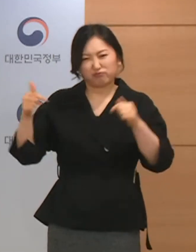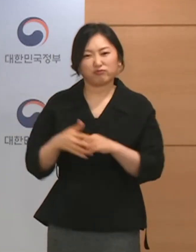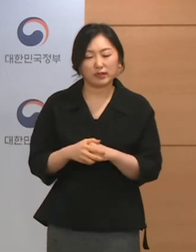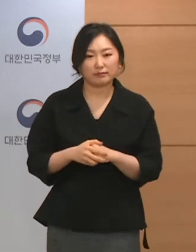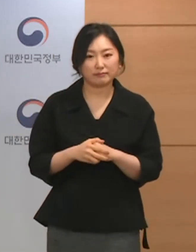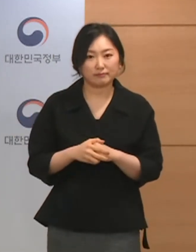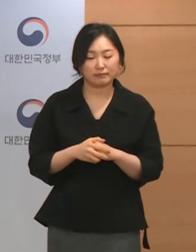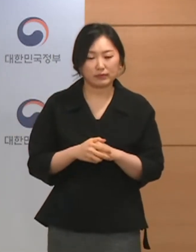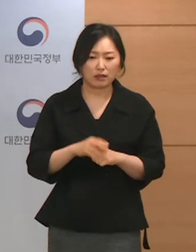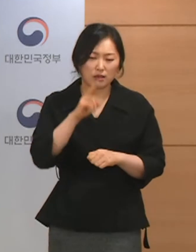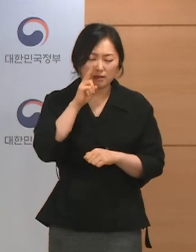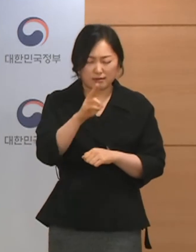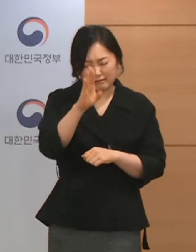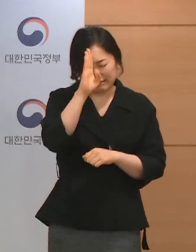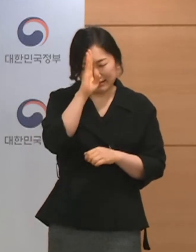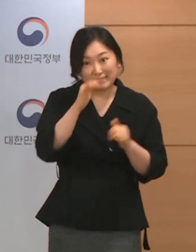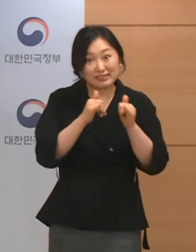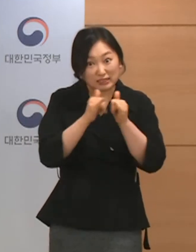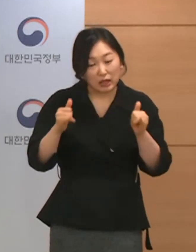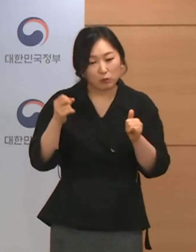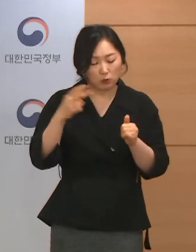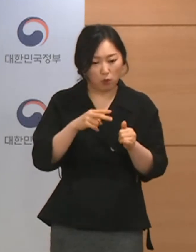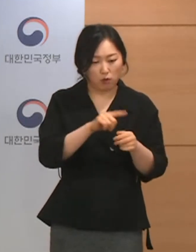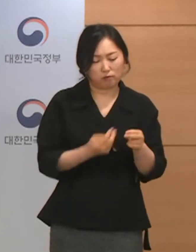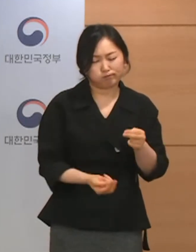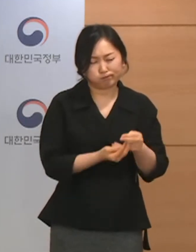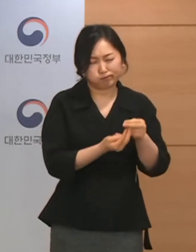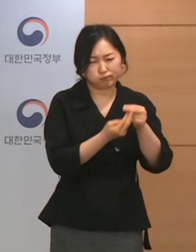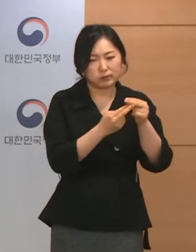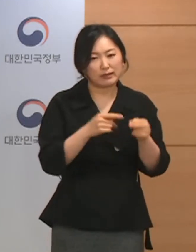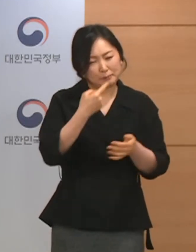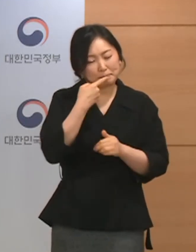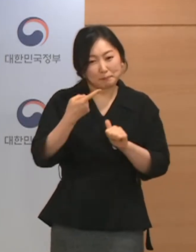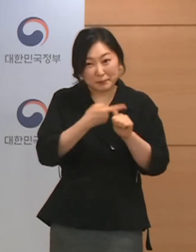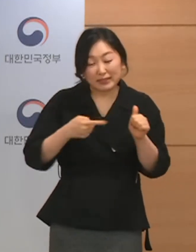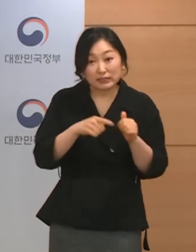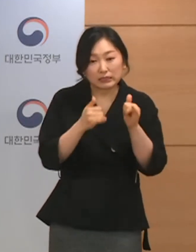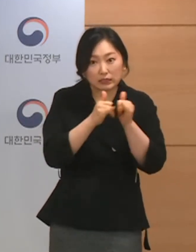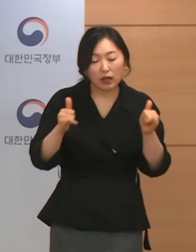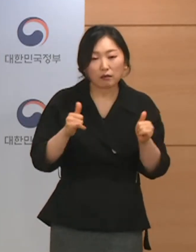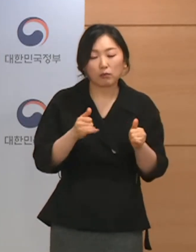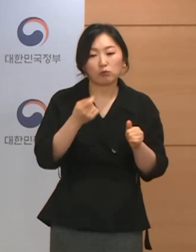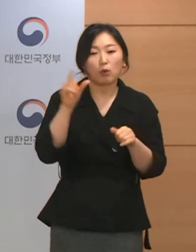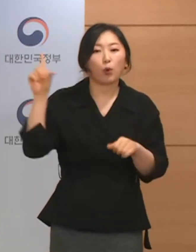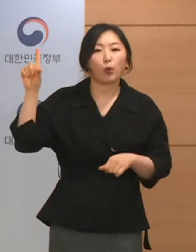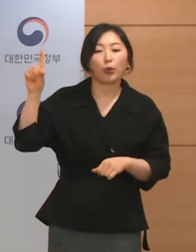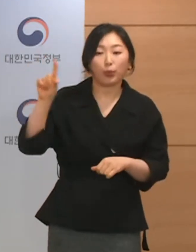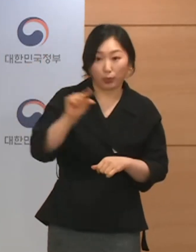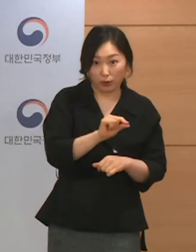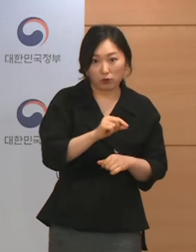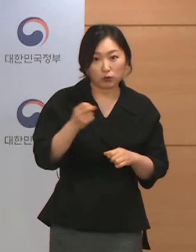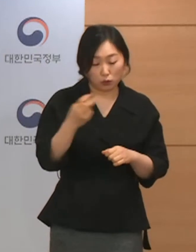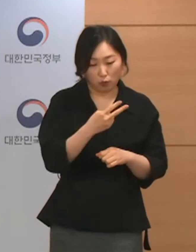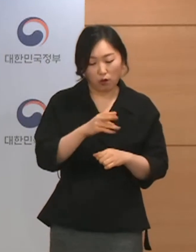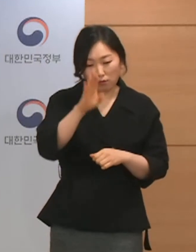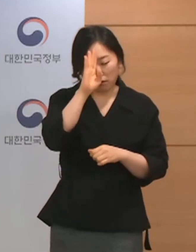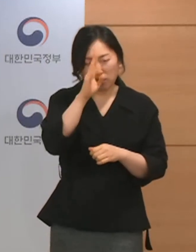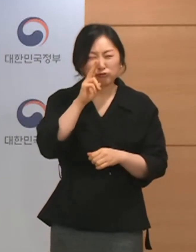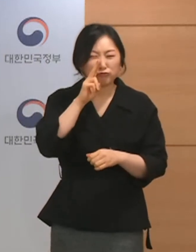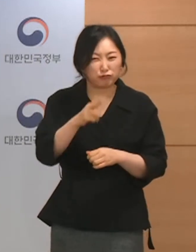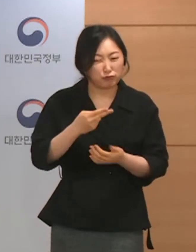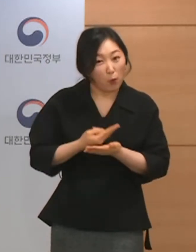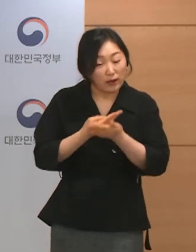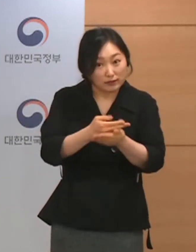위중증 환자와 누적 치명률은 계속 낮아지고 있고 중환자실 등 의료체계의 여력은 아직